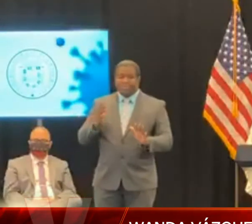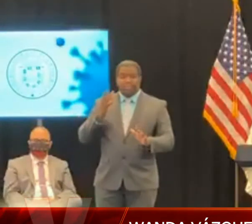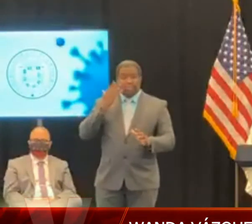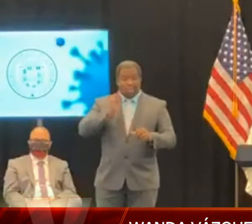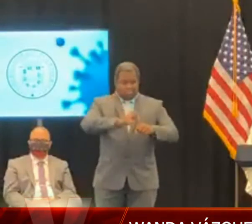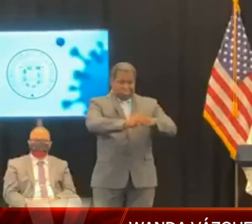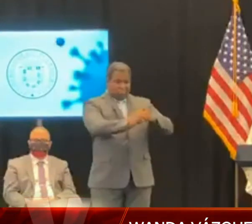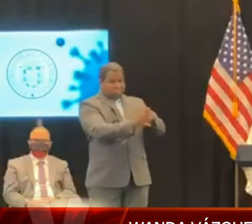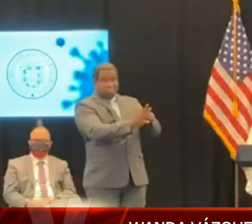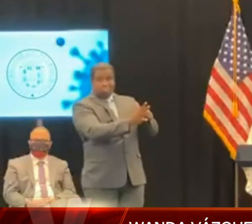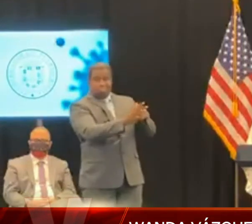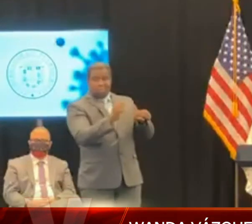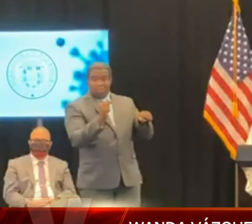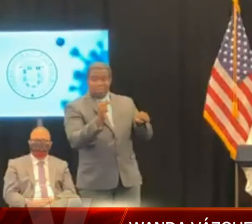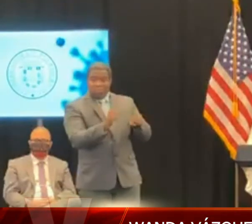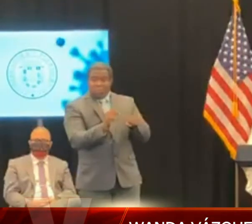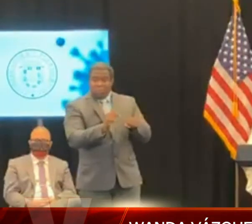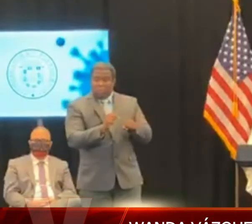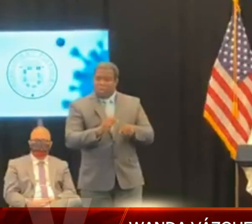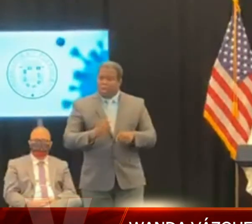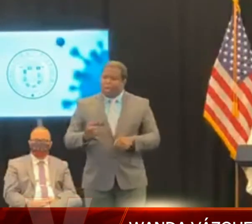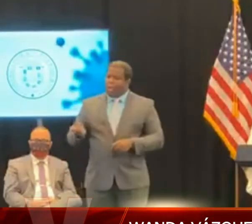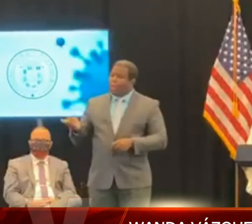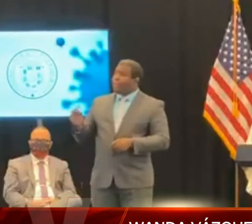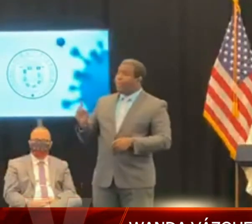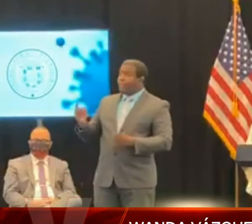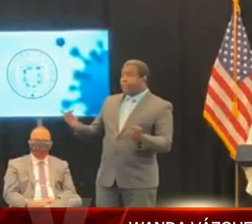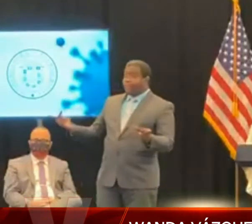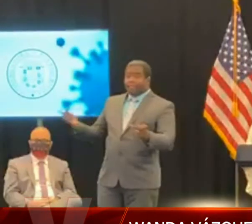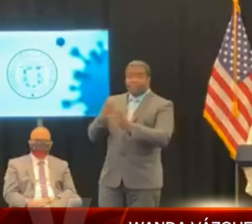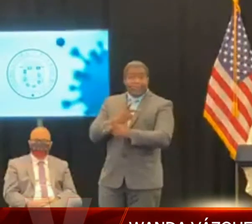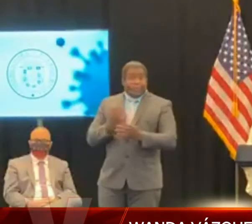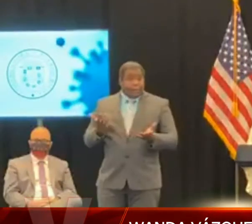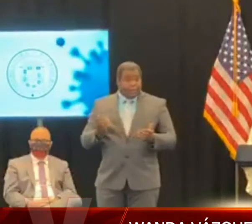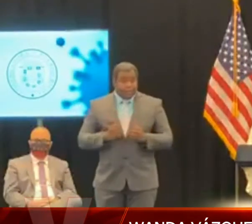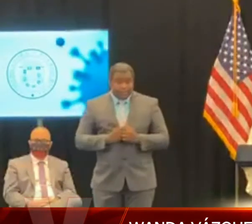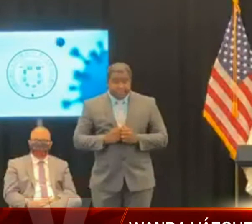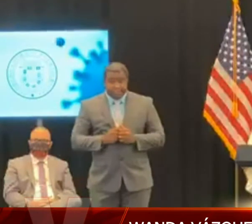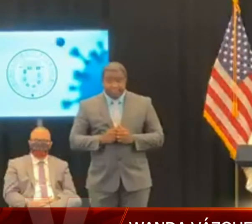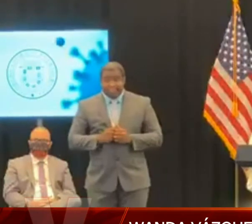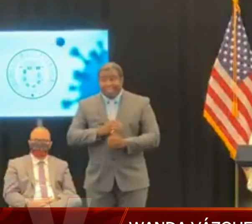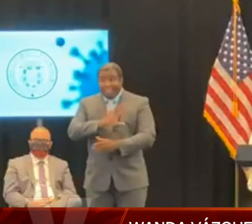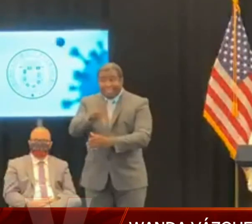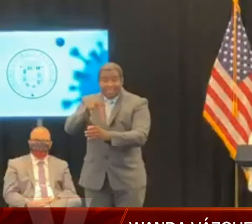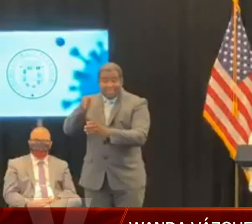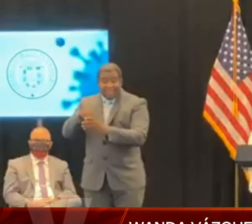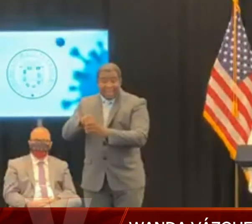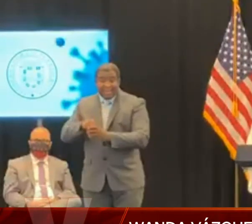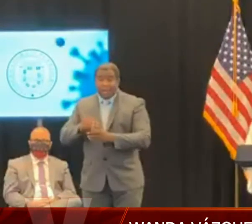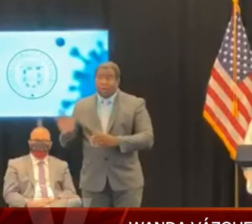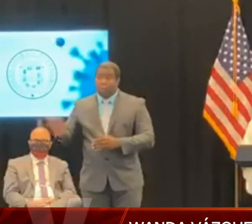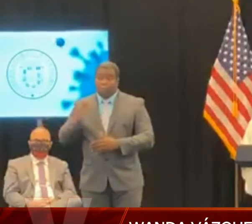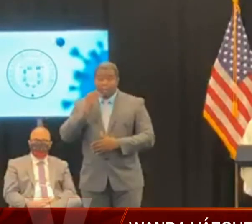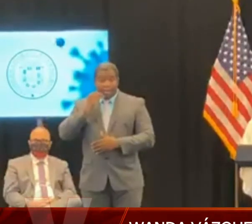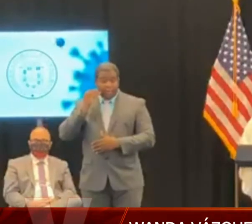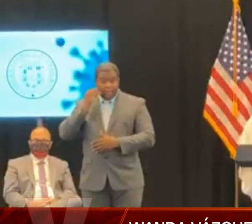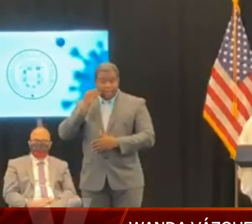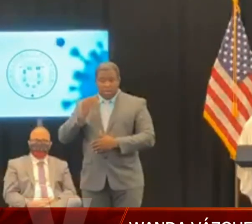familiares, cuando muchos bajan la guardia quitándose la mascarilla y sin mantener el distanciamiento.